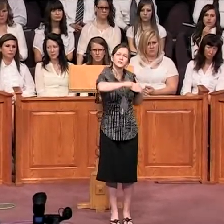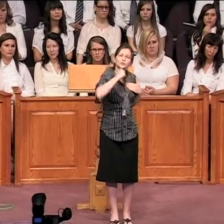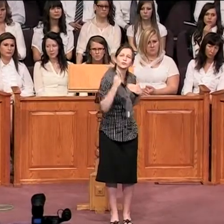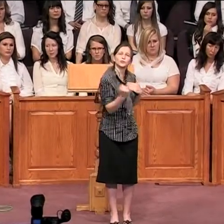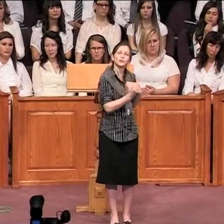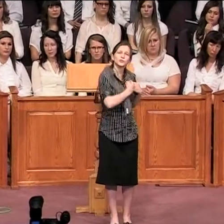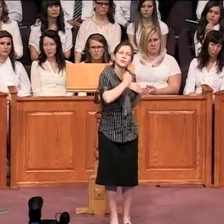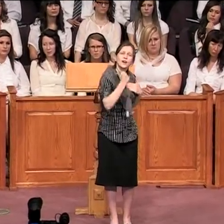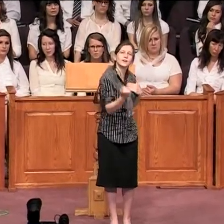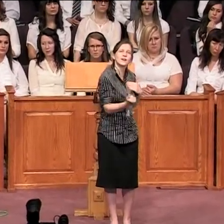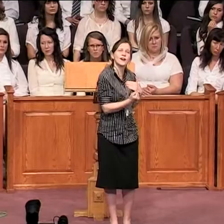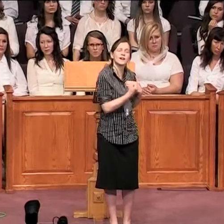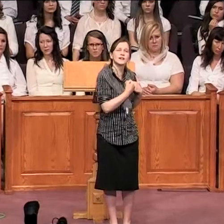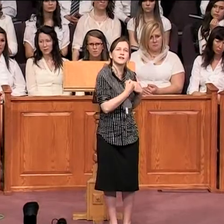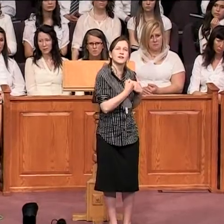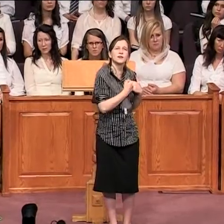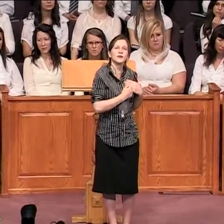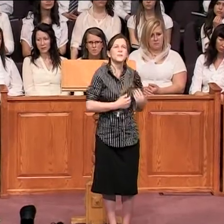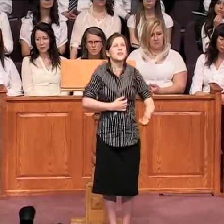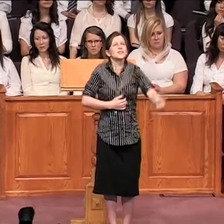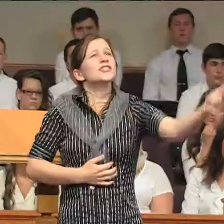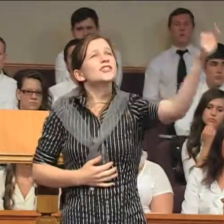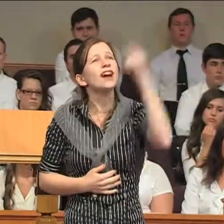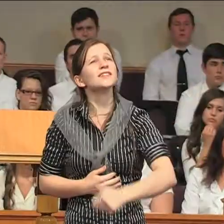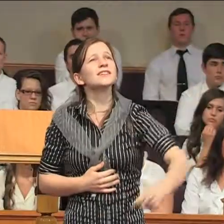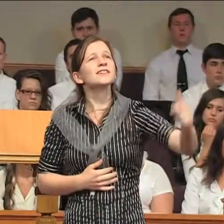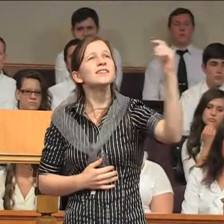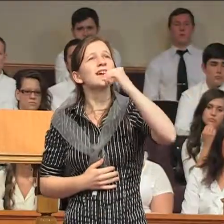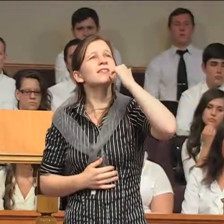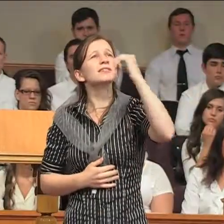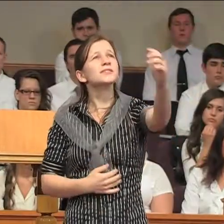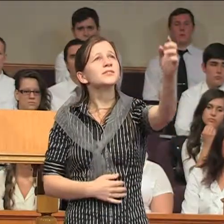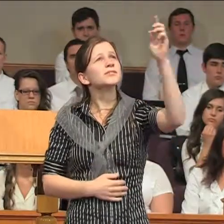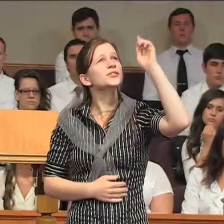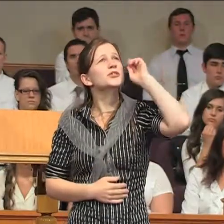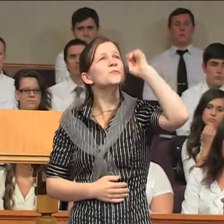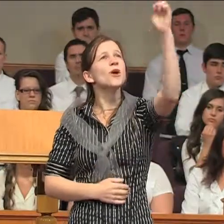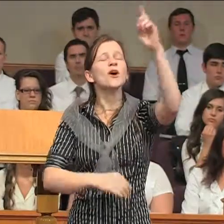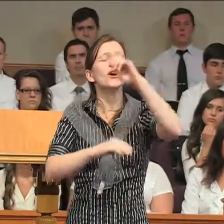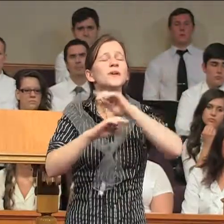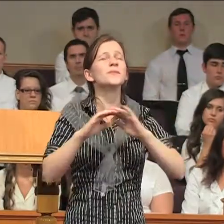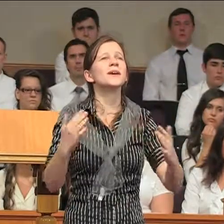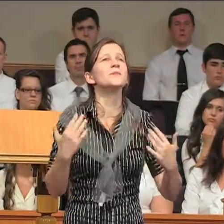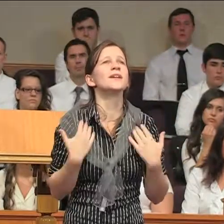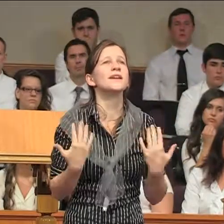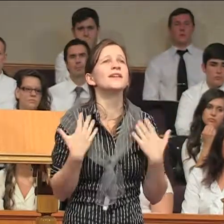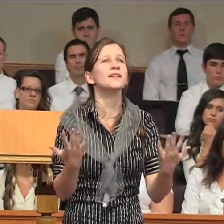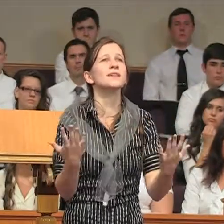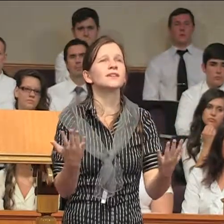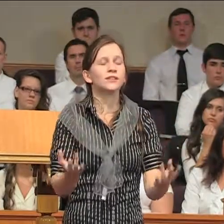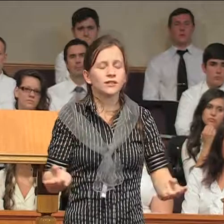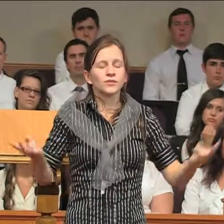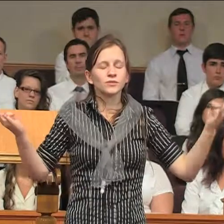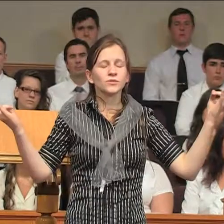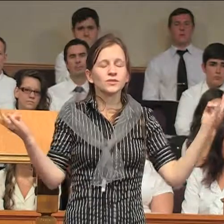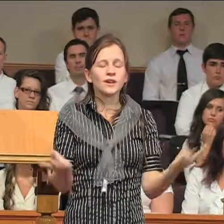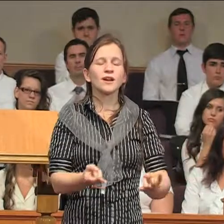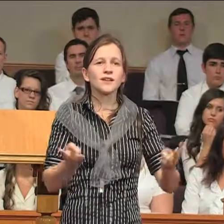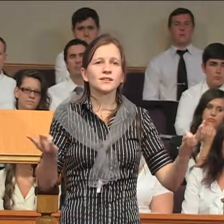стучался, Скажи, когда ты в окно мне нуждался,